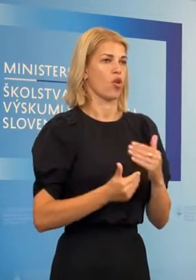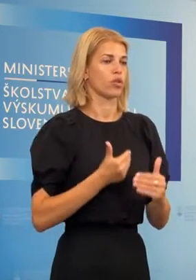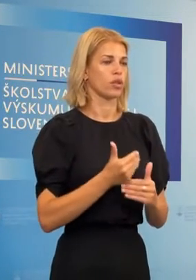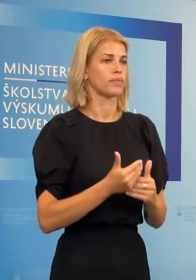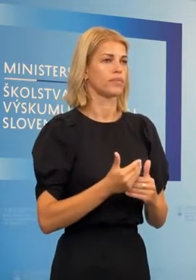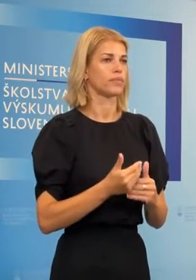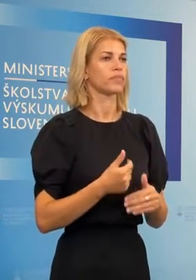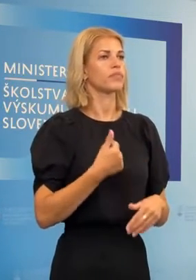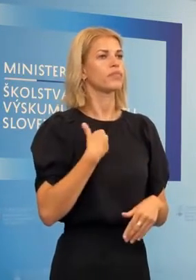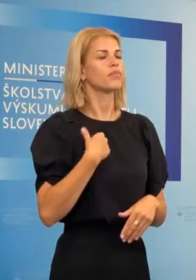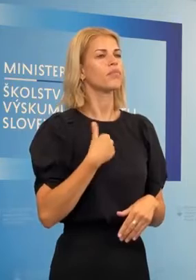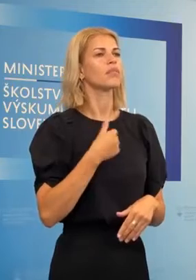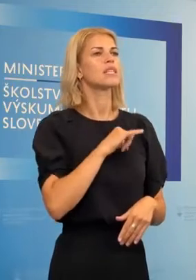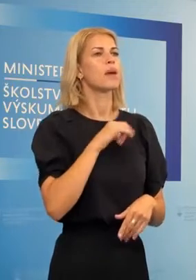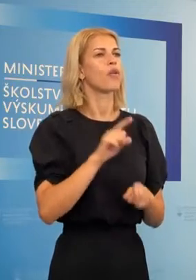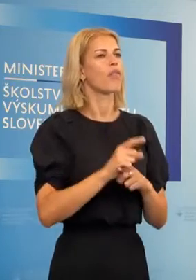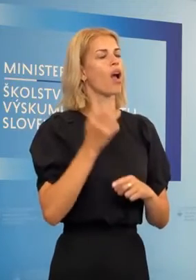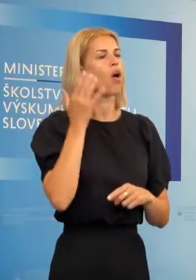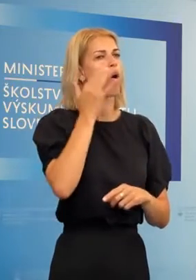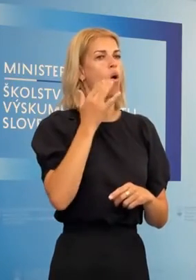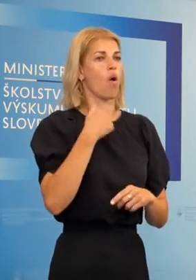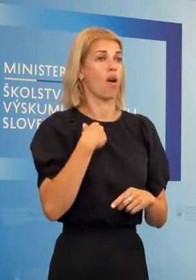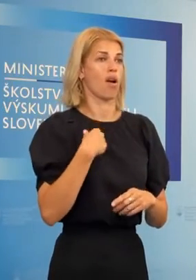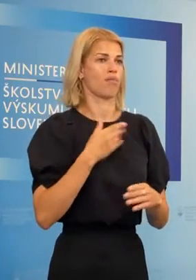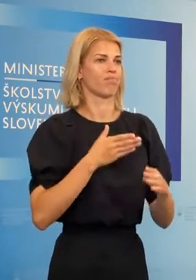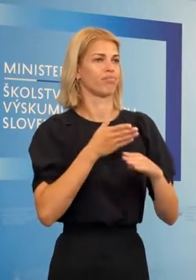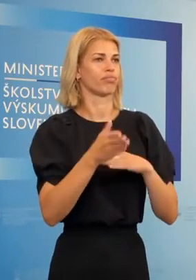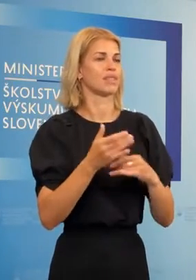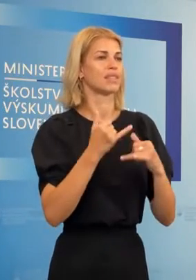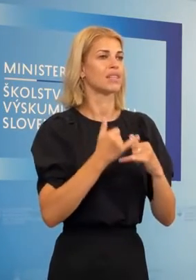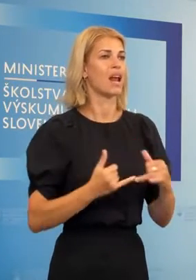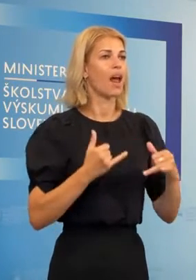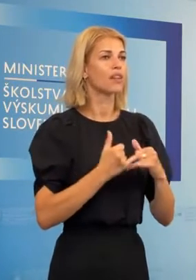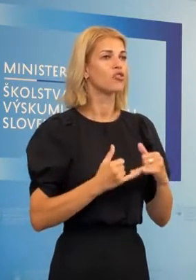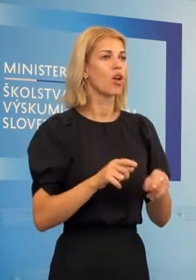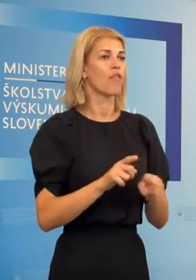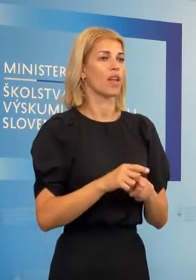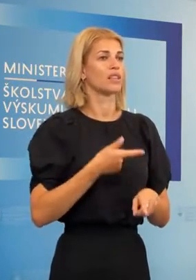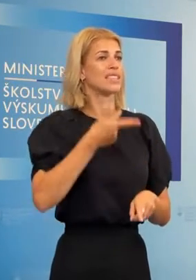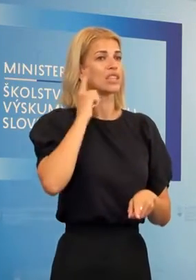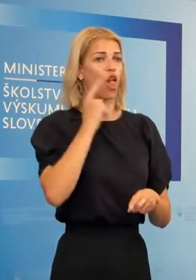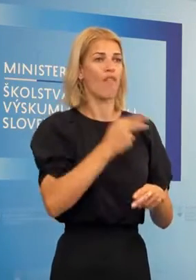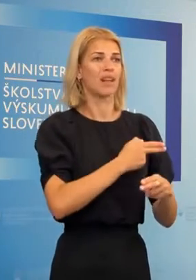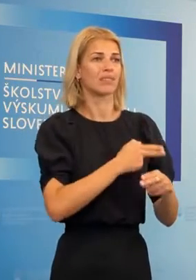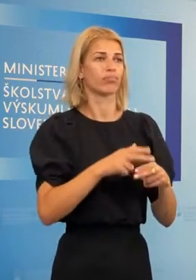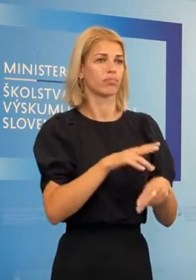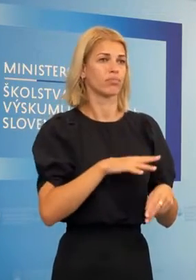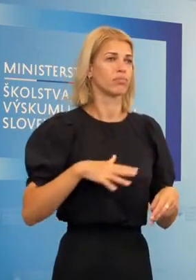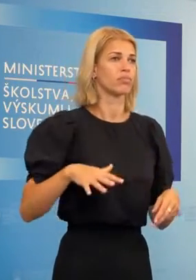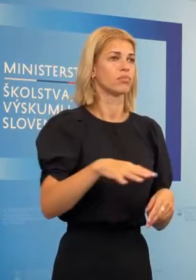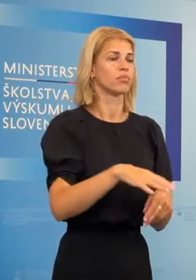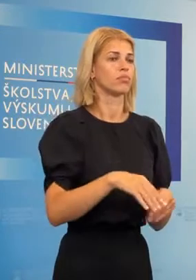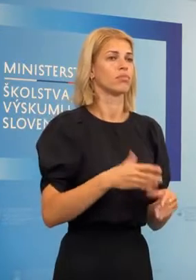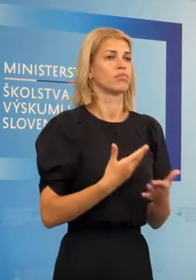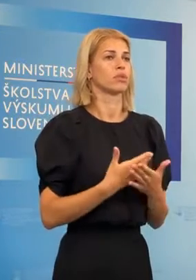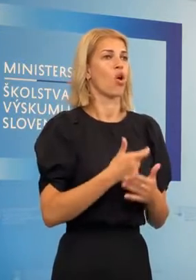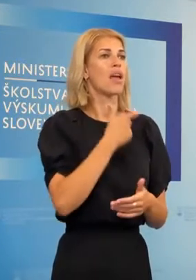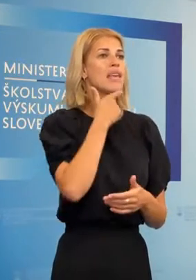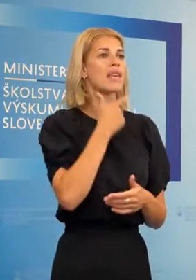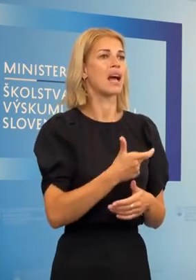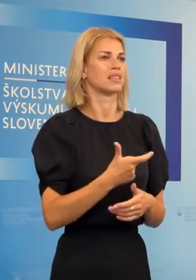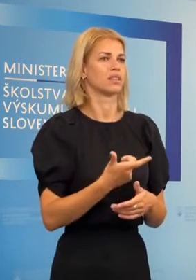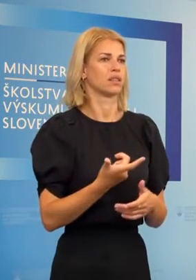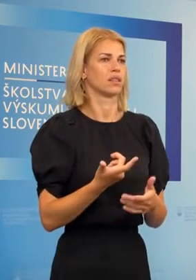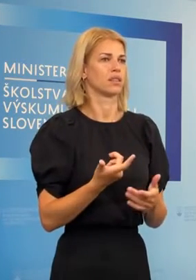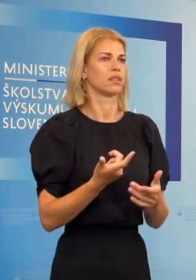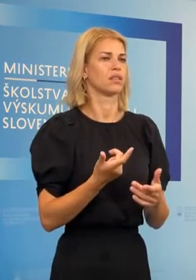predstavíme my sami, keď prídeme nikto z zahraničia a fungujeme v našej skupine Slovákov, tak ten jazyk tej krajiny, kde sme sa učíme trošku